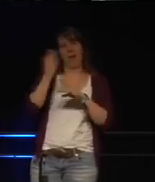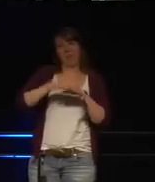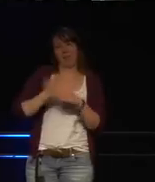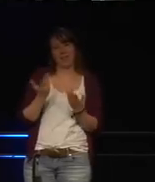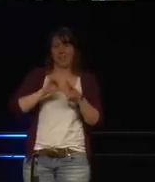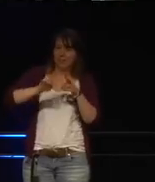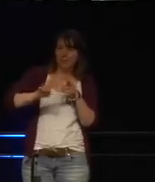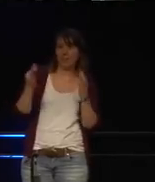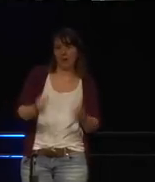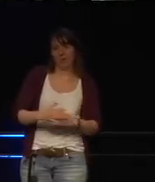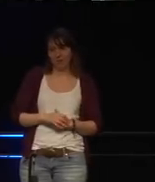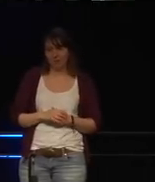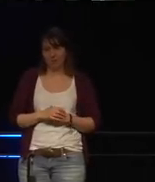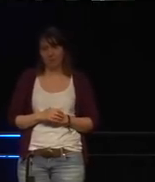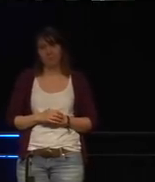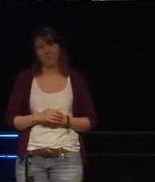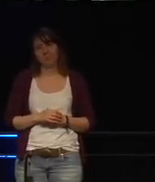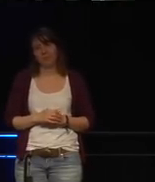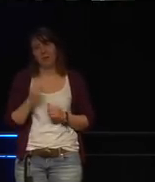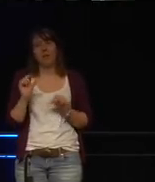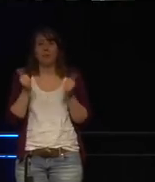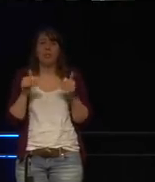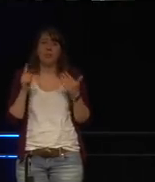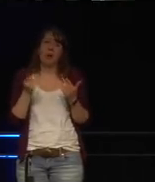Es gibt auch ein paar gute Beispiele.